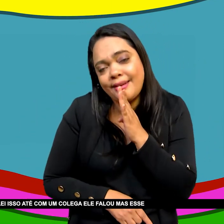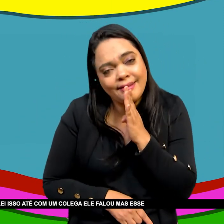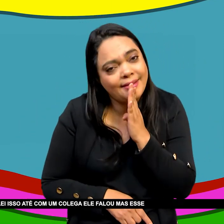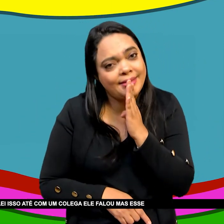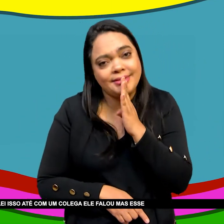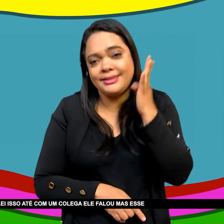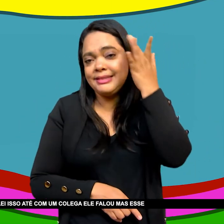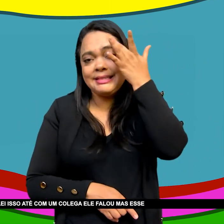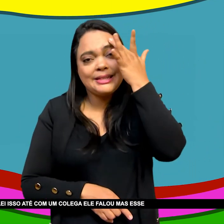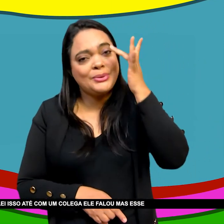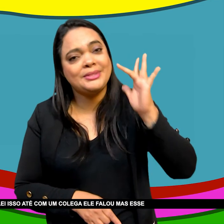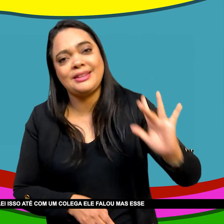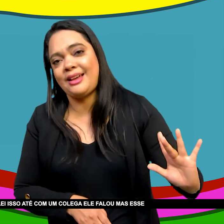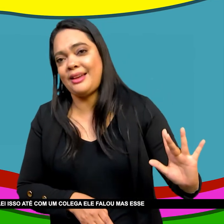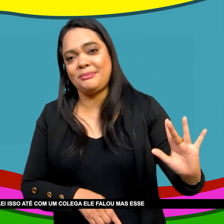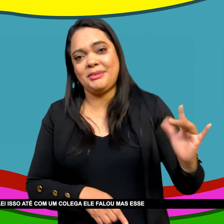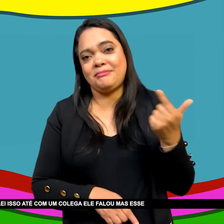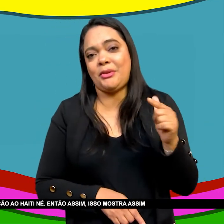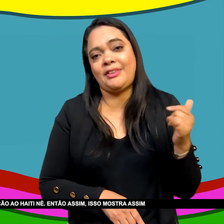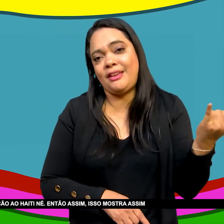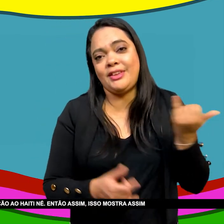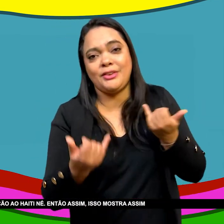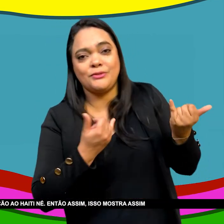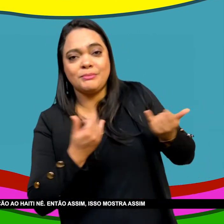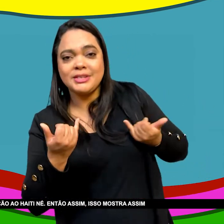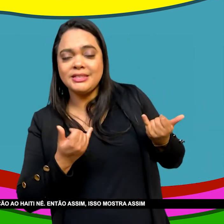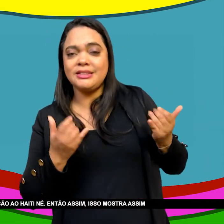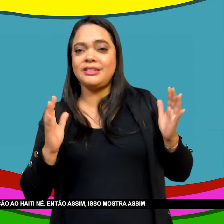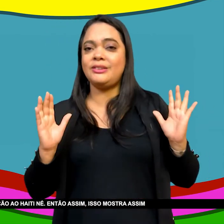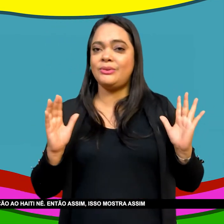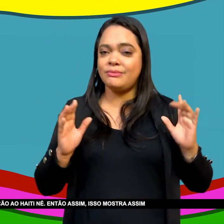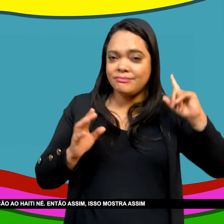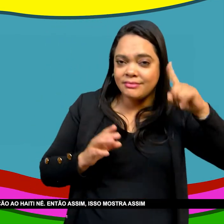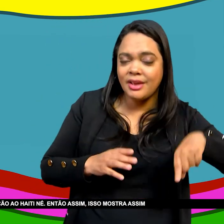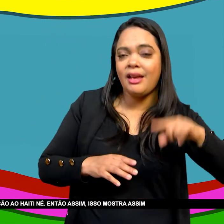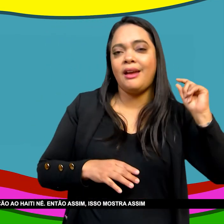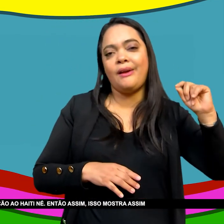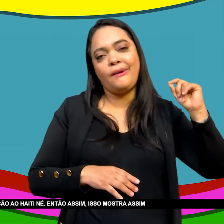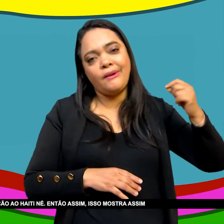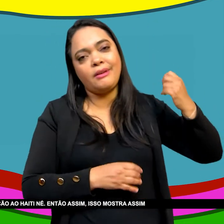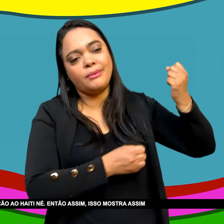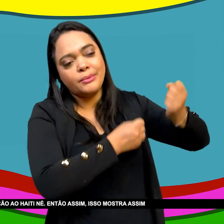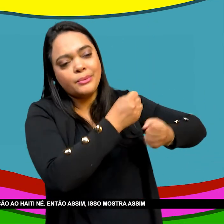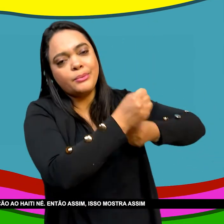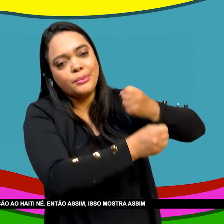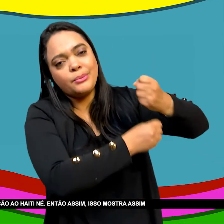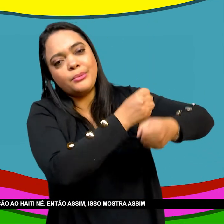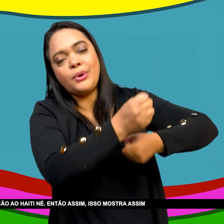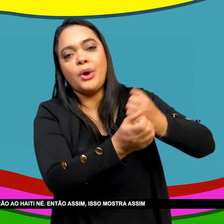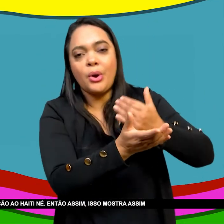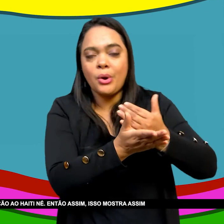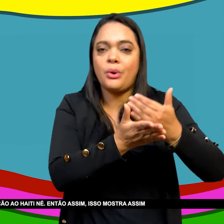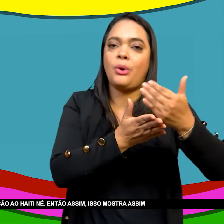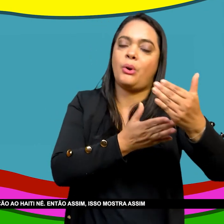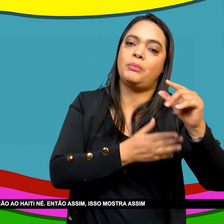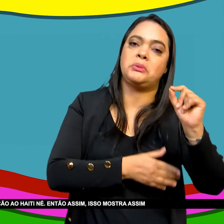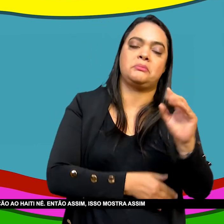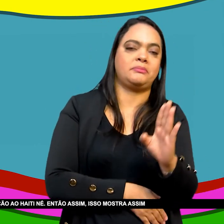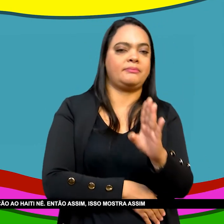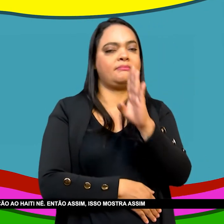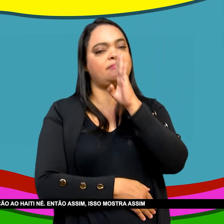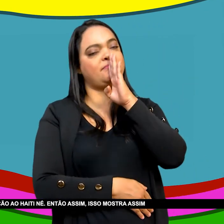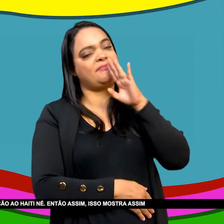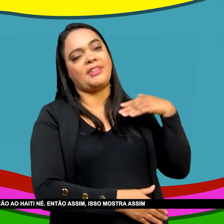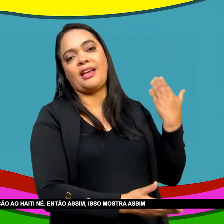Uma vez eu falei isso até com um colega Ele falou Ah, mas isso aí não era para valer Isso aí era de mentira Ou em relação ao Haiti